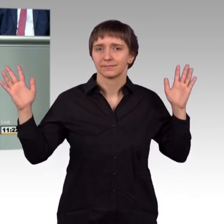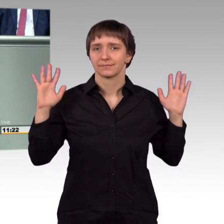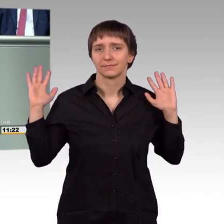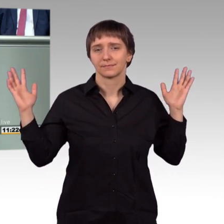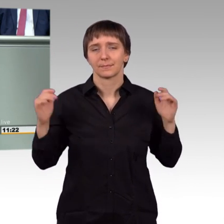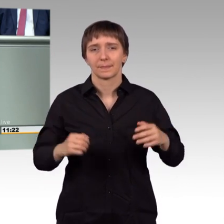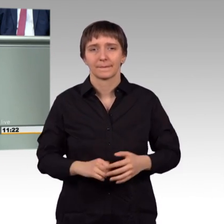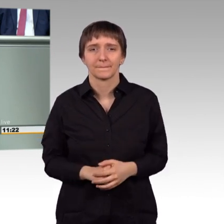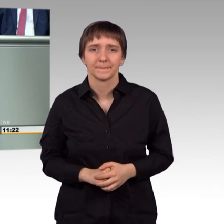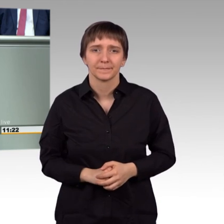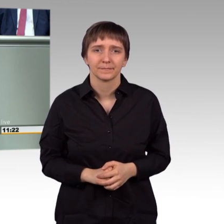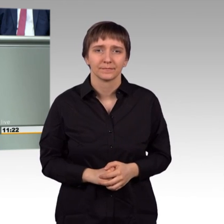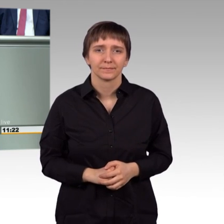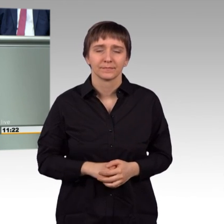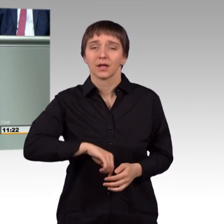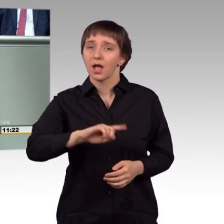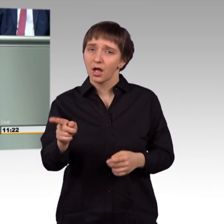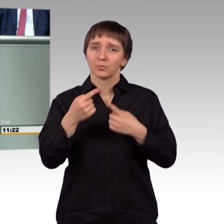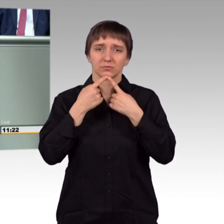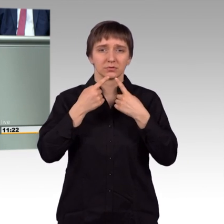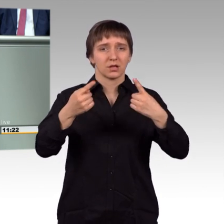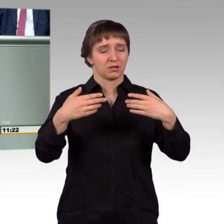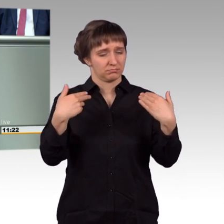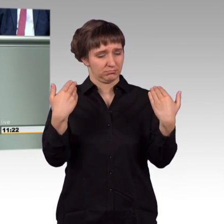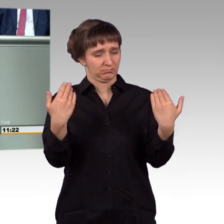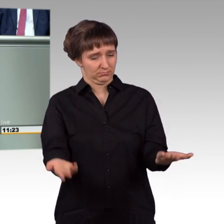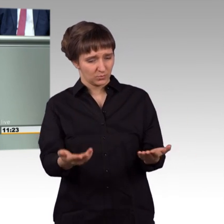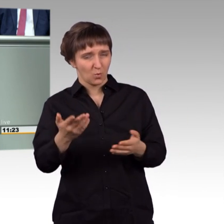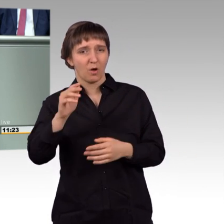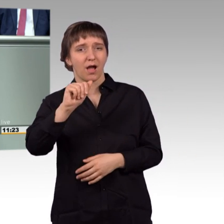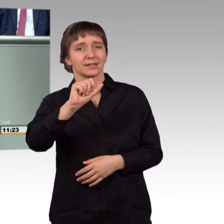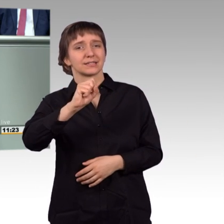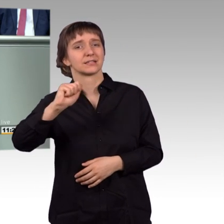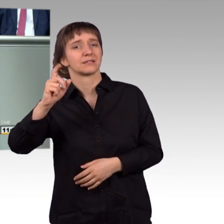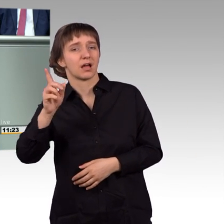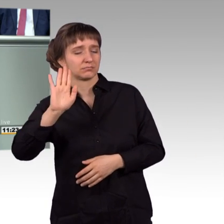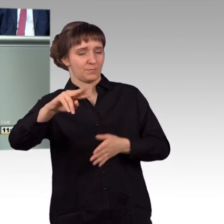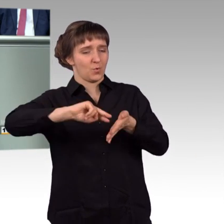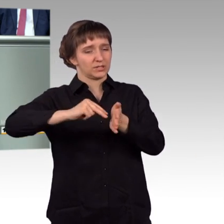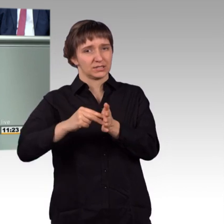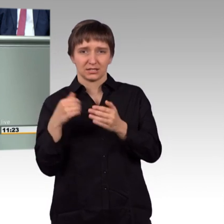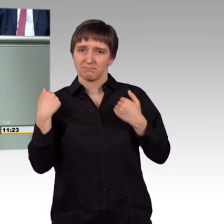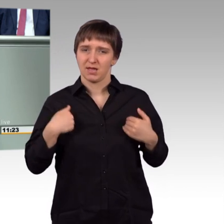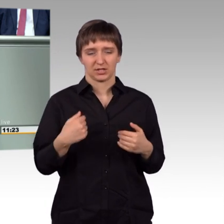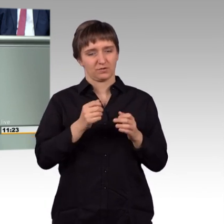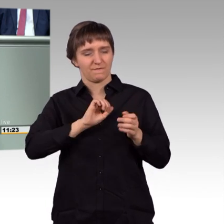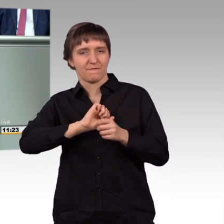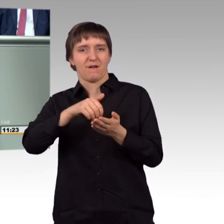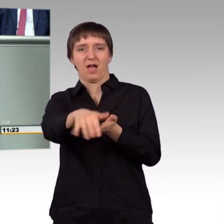sage auch, alle, die diese menschenverachtende Politik von Assad unterstützen, tragen eine Mitverantwortung und man muss